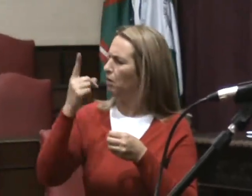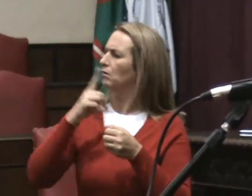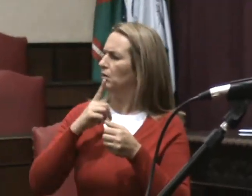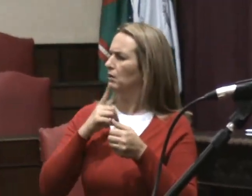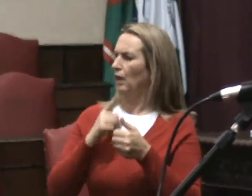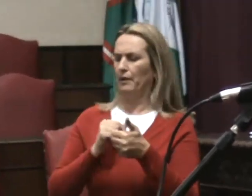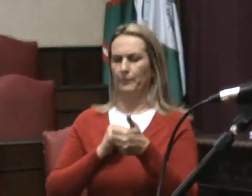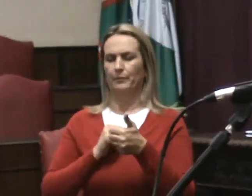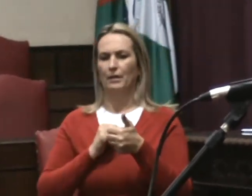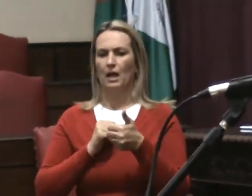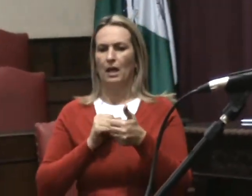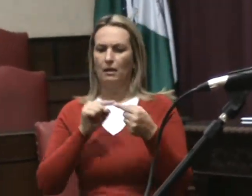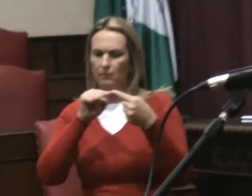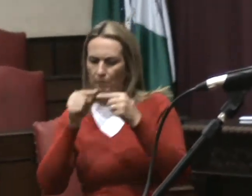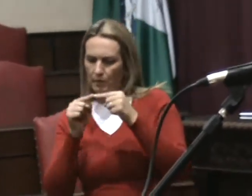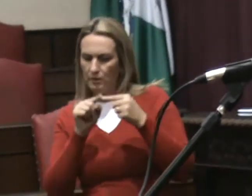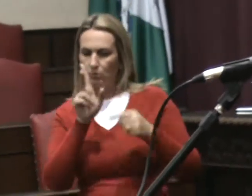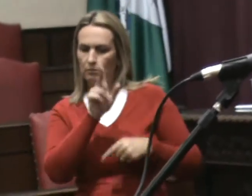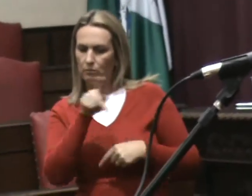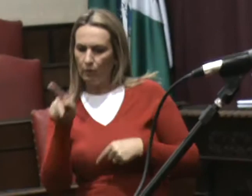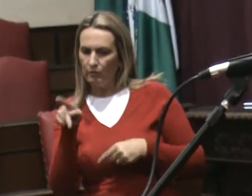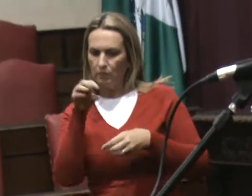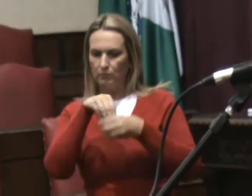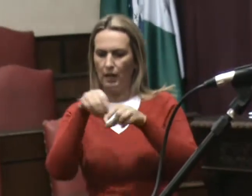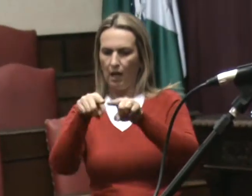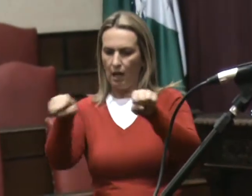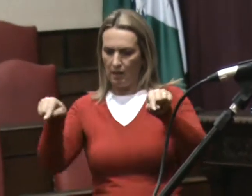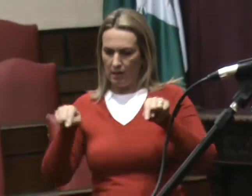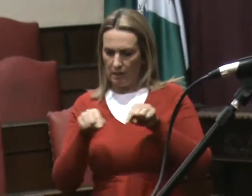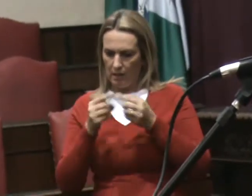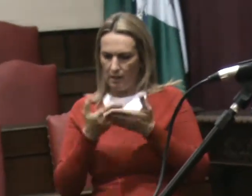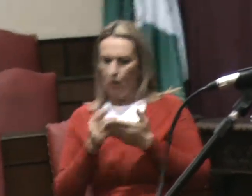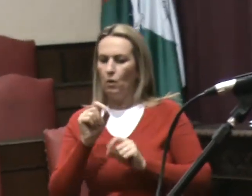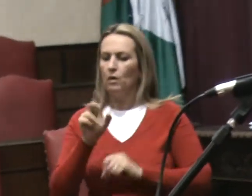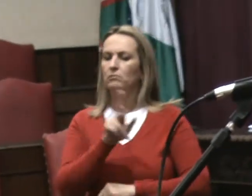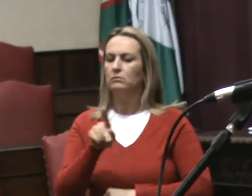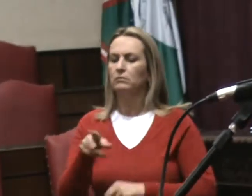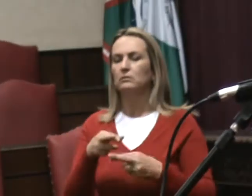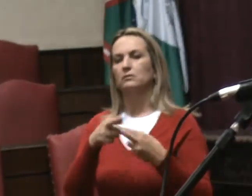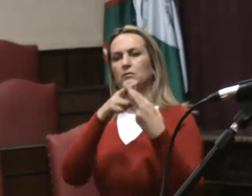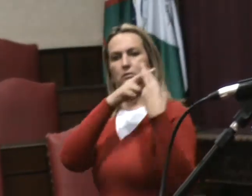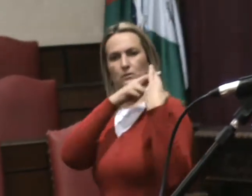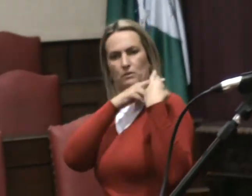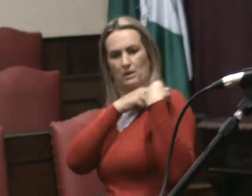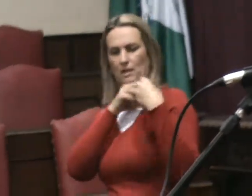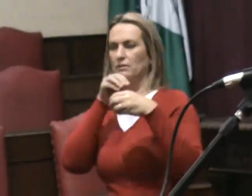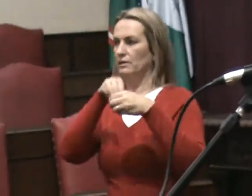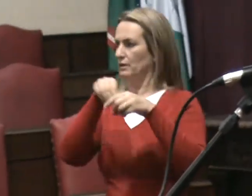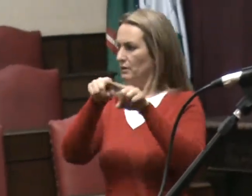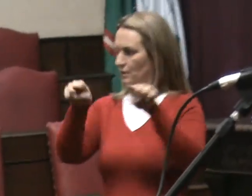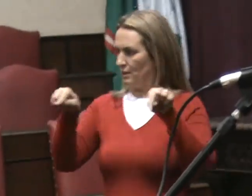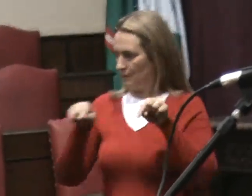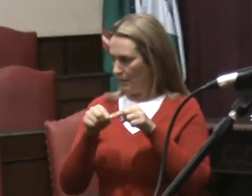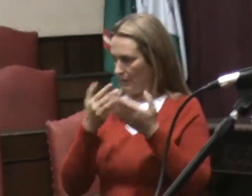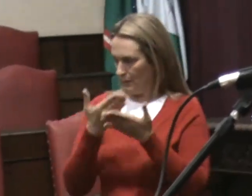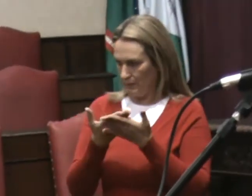do professor em sala de aula, responsabilidade do professor no convívio com os alunos com diversidades